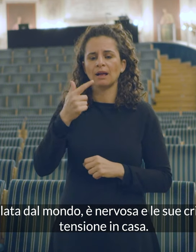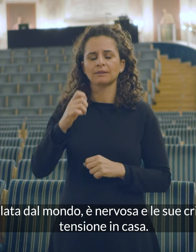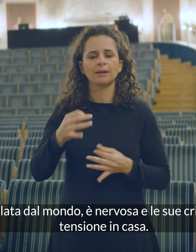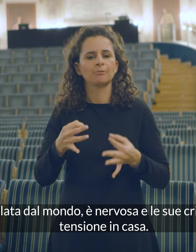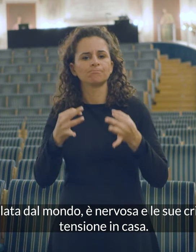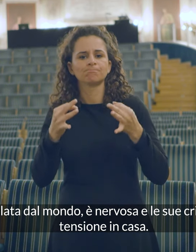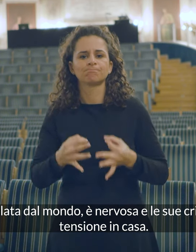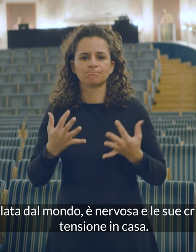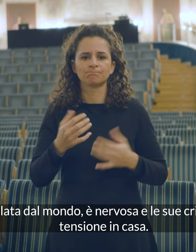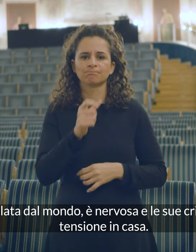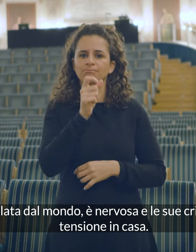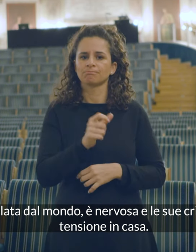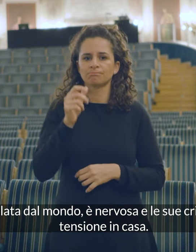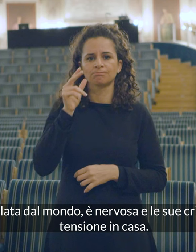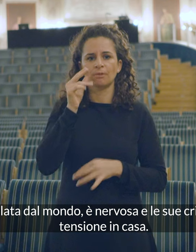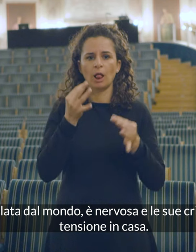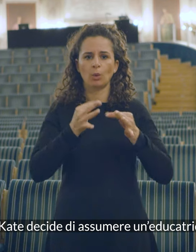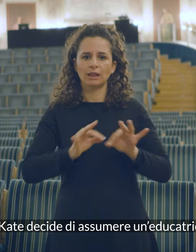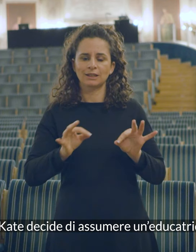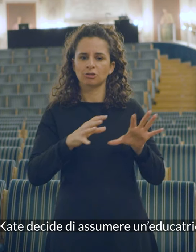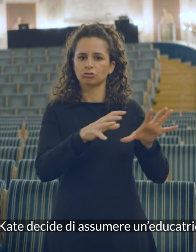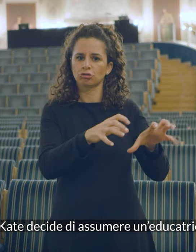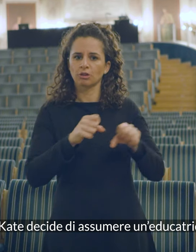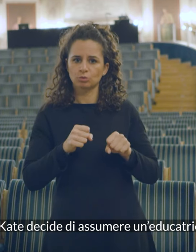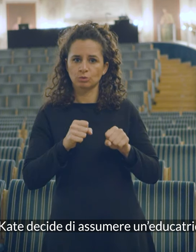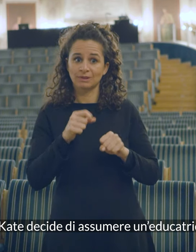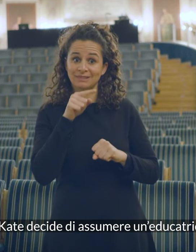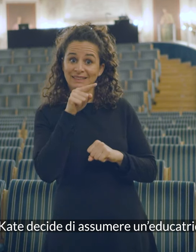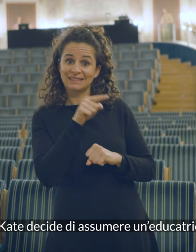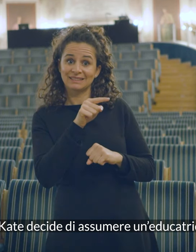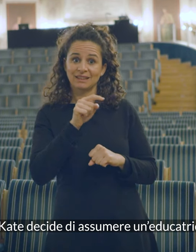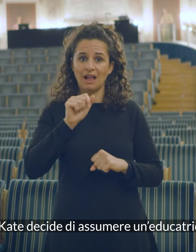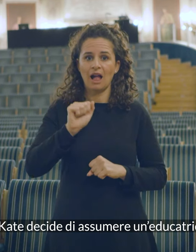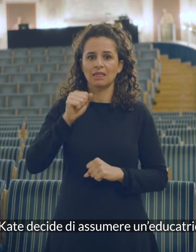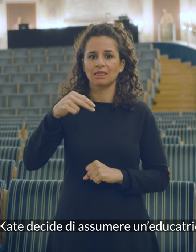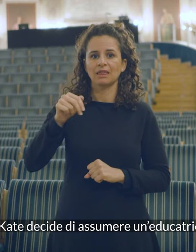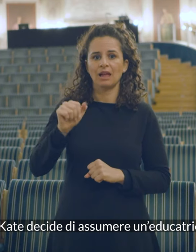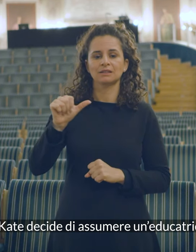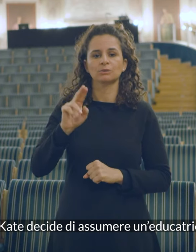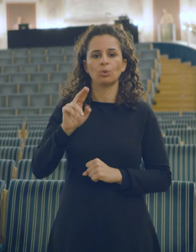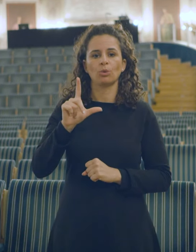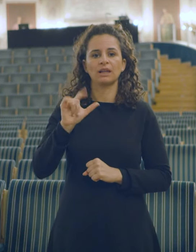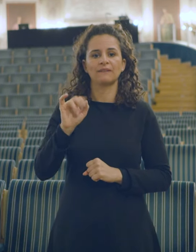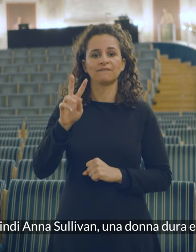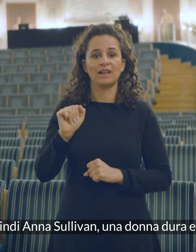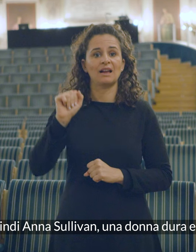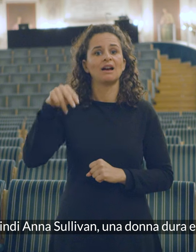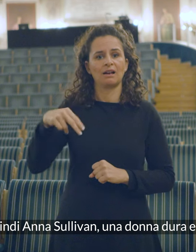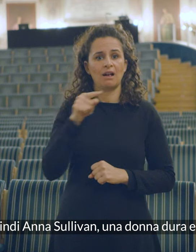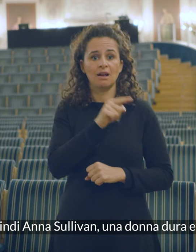crisi provocano tensioni in casa. Kate decide quindi di assumere un'educatrice. Arriva quindi